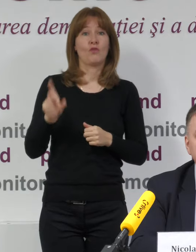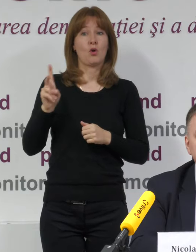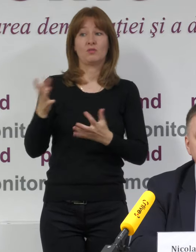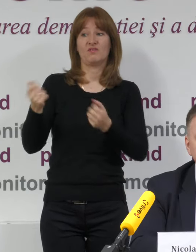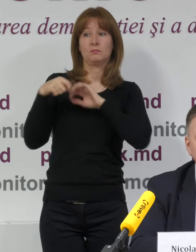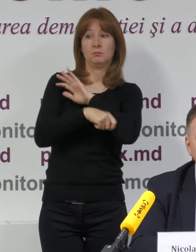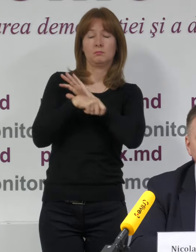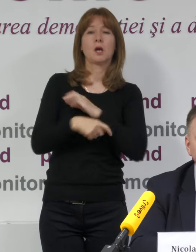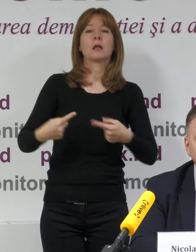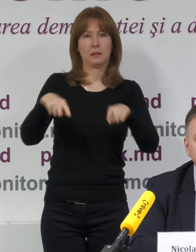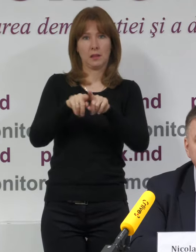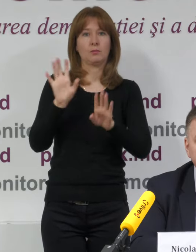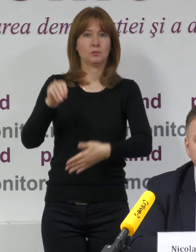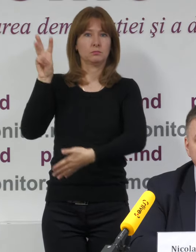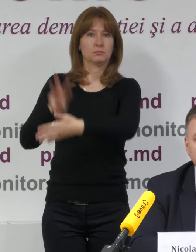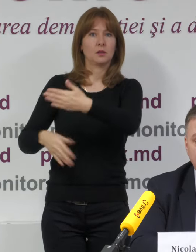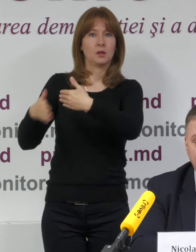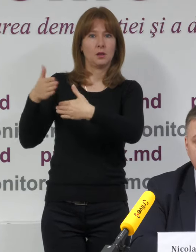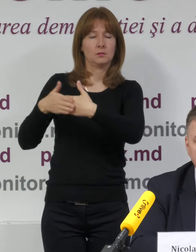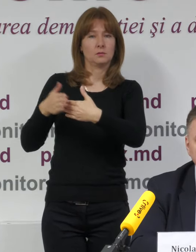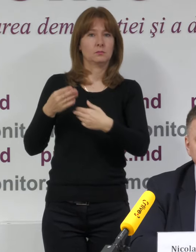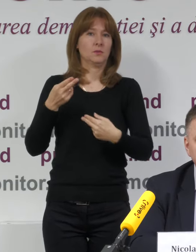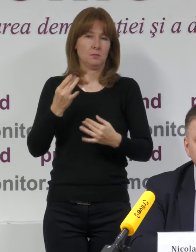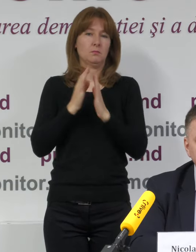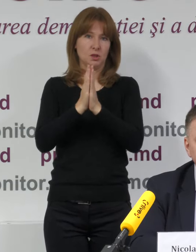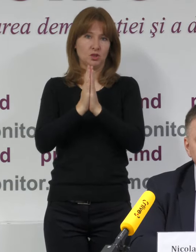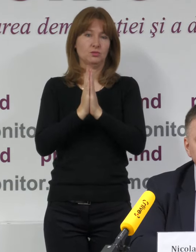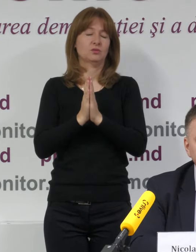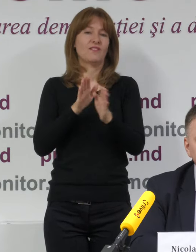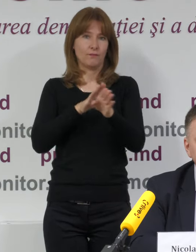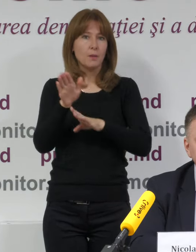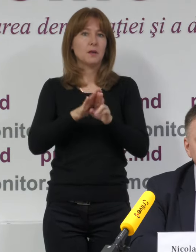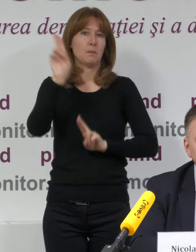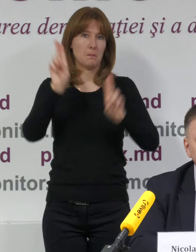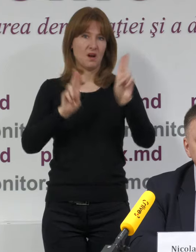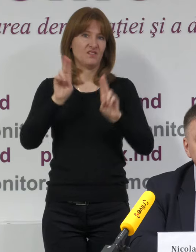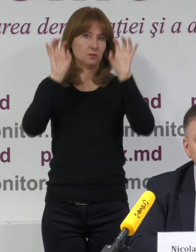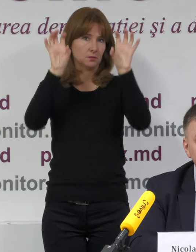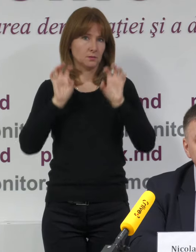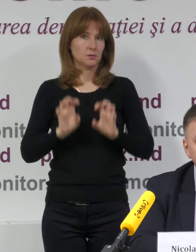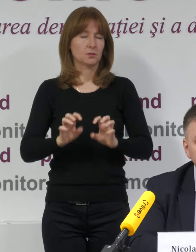procesul electoral să se desfășoare cu respectarea cadrului legal, pentru că nu se merită să